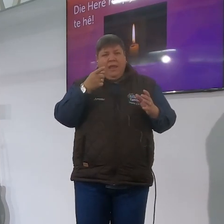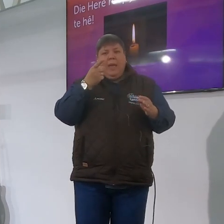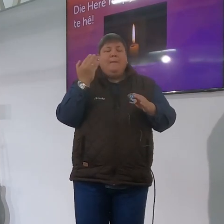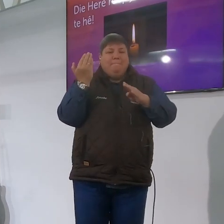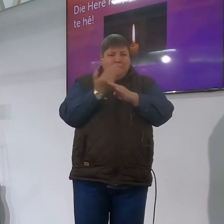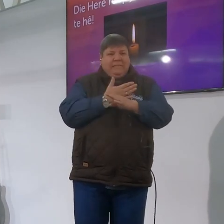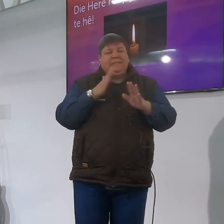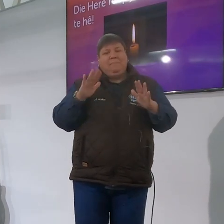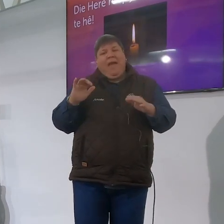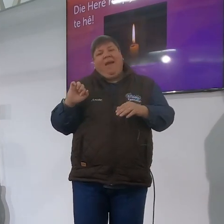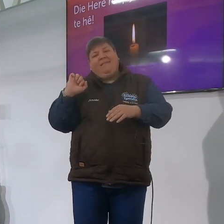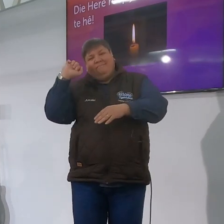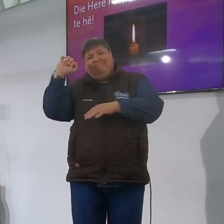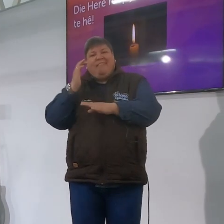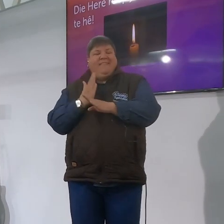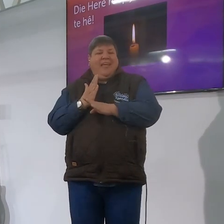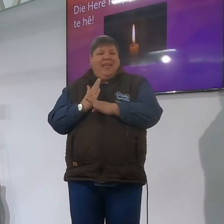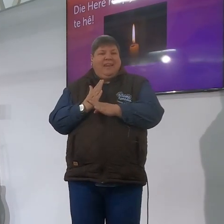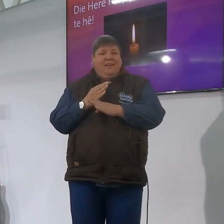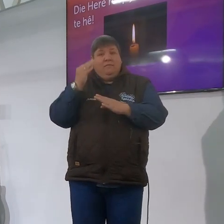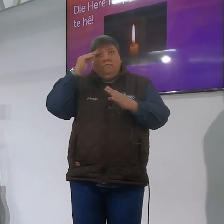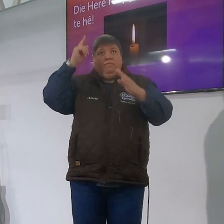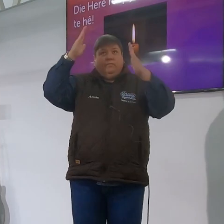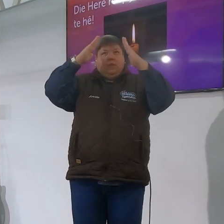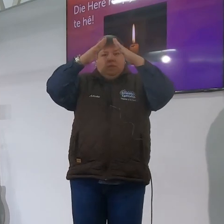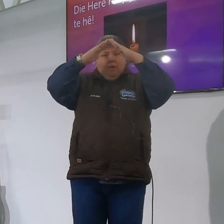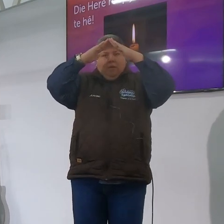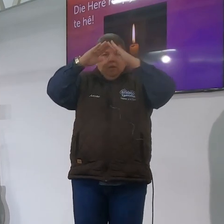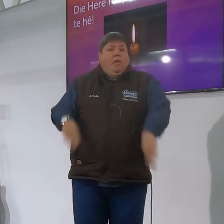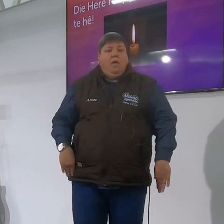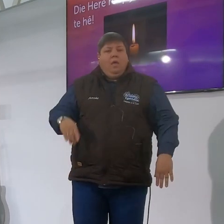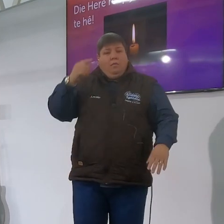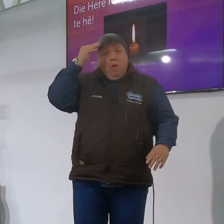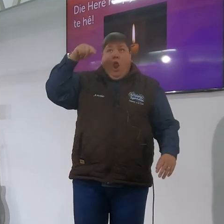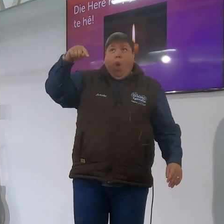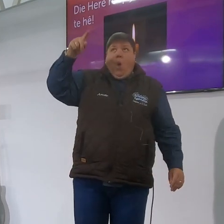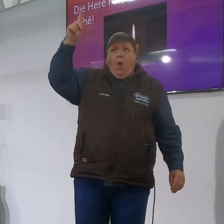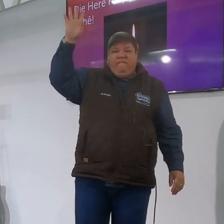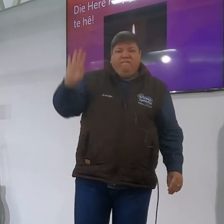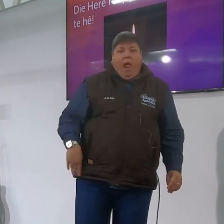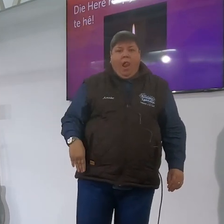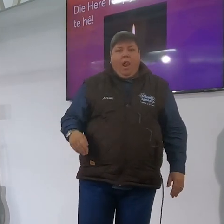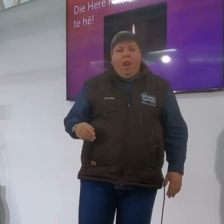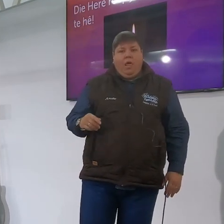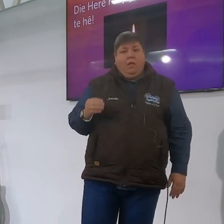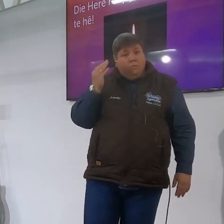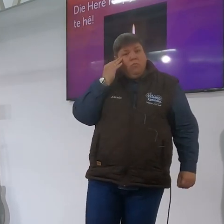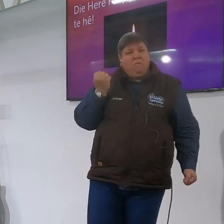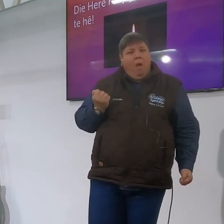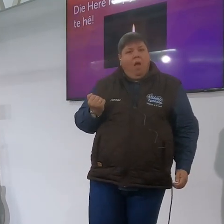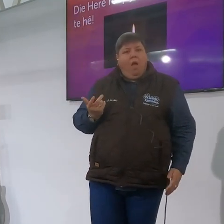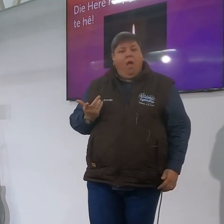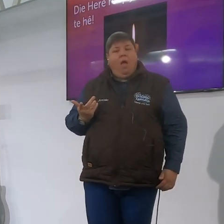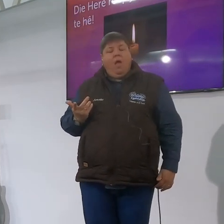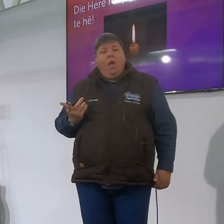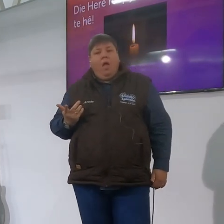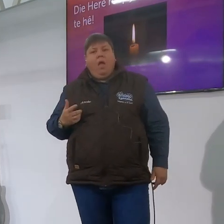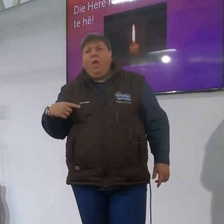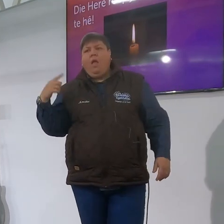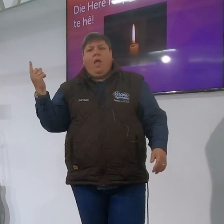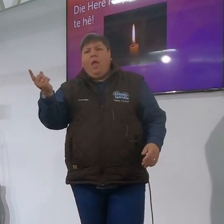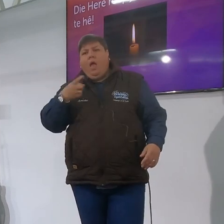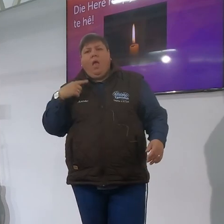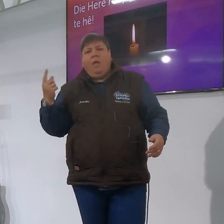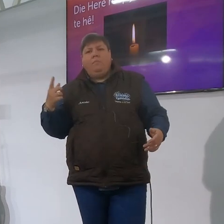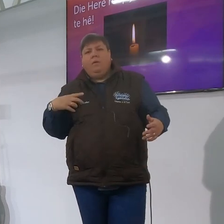verbeel jyself verbeel jyself hierdie dak val nou in op ons dit is een verskrikkelijke story nie en ons is allemaal